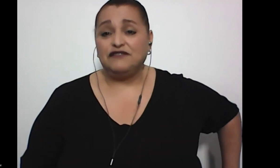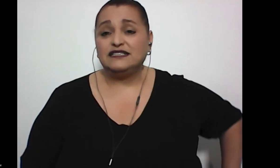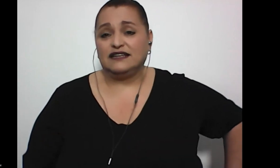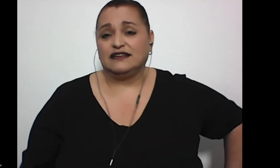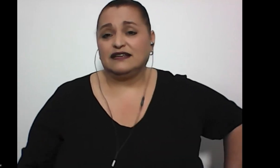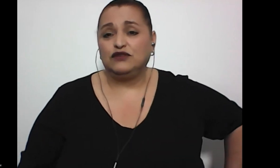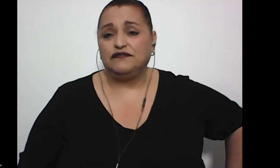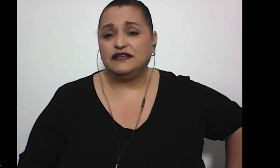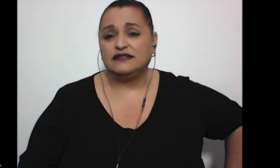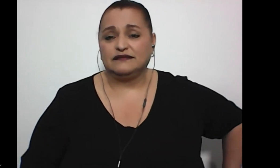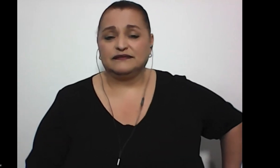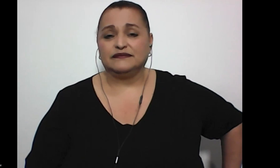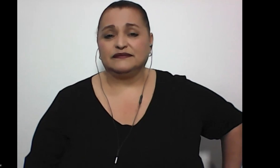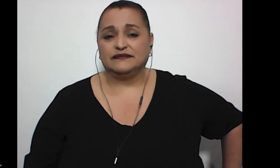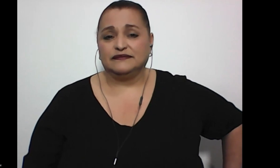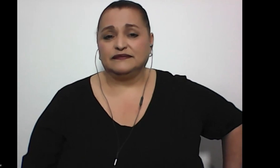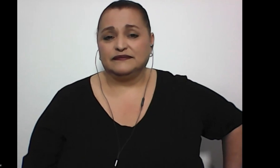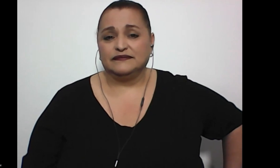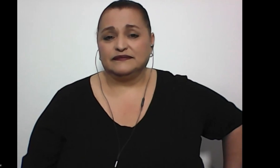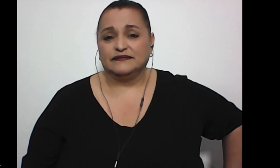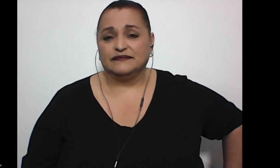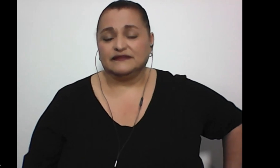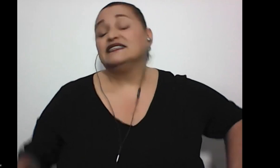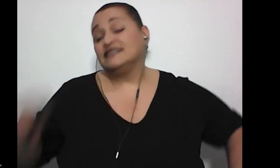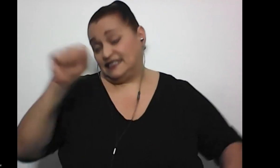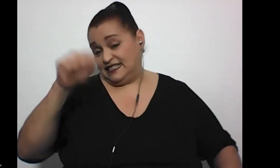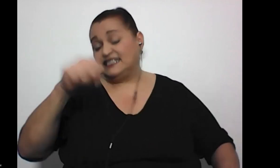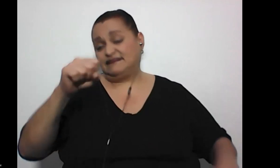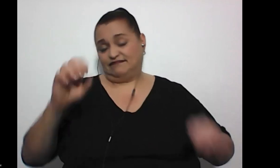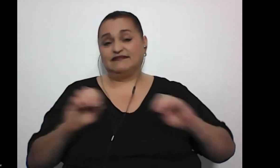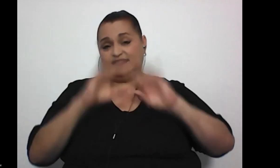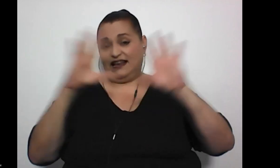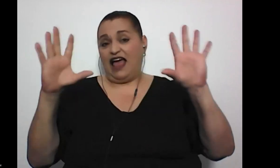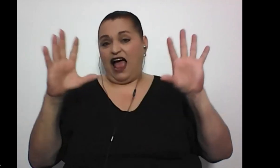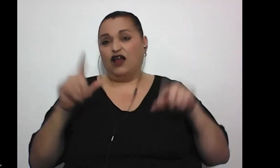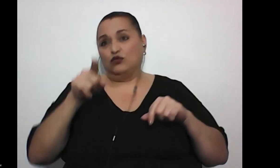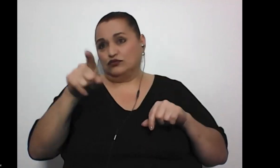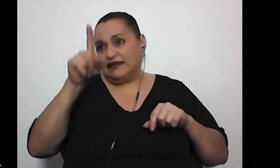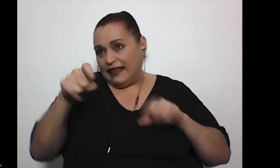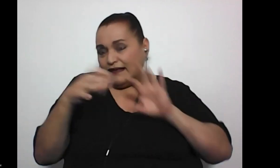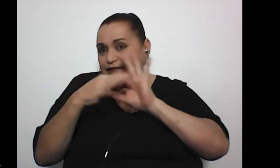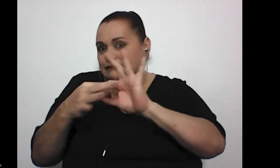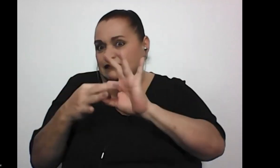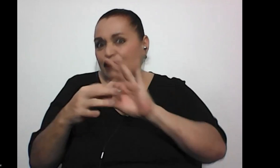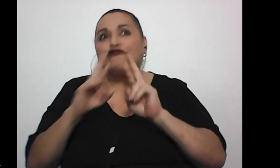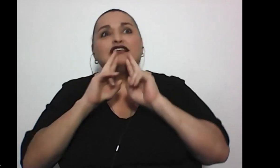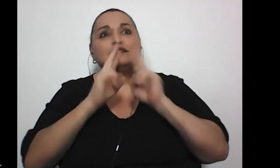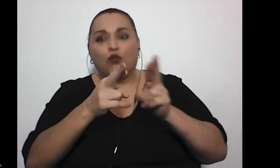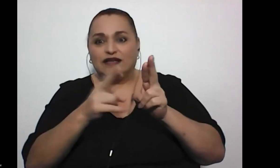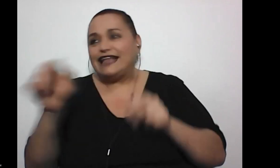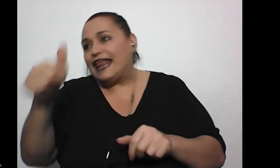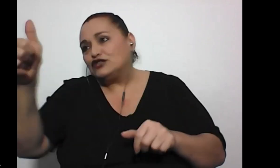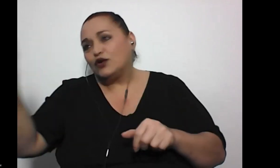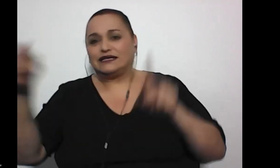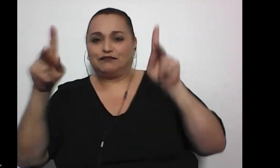es difícil, es muy difícil. Sí, sí, porque tiene que ver con la respuesta de los otros.